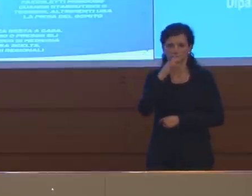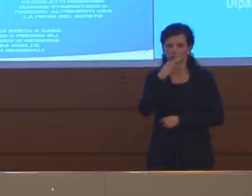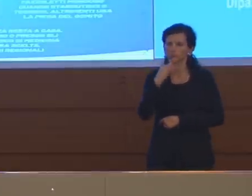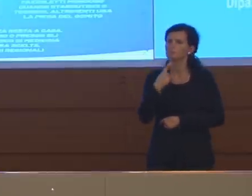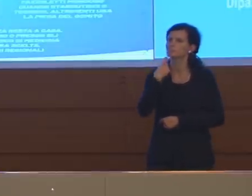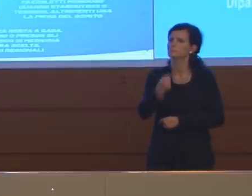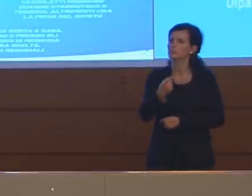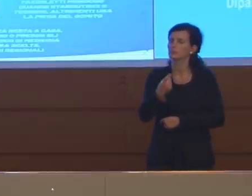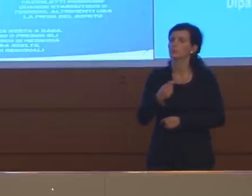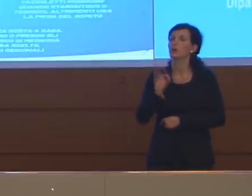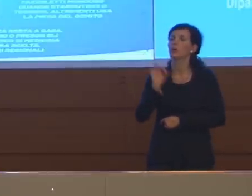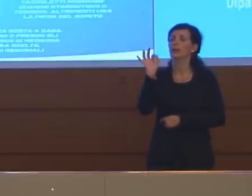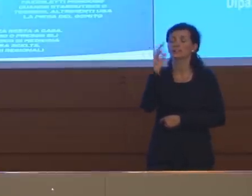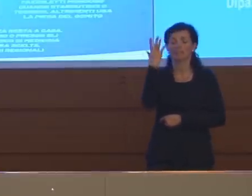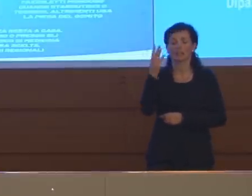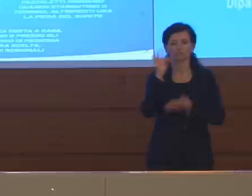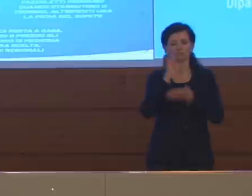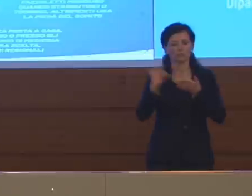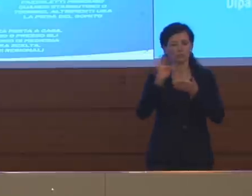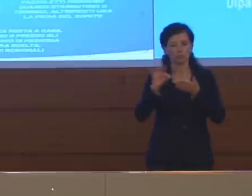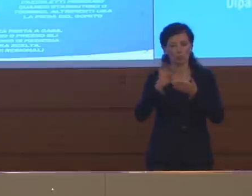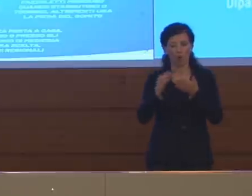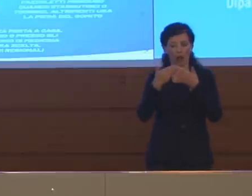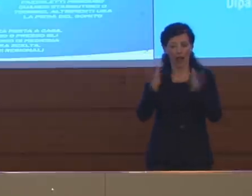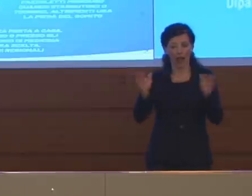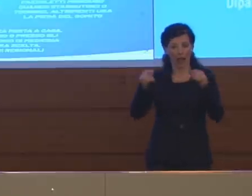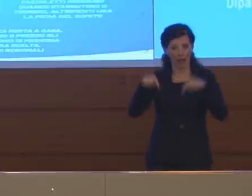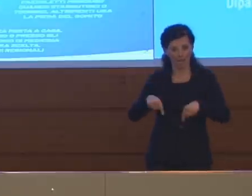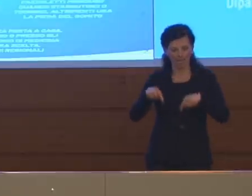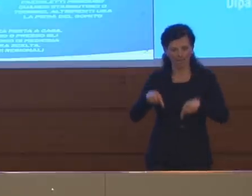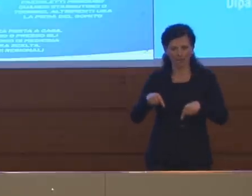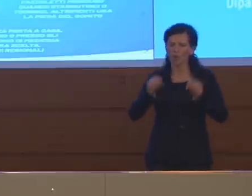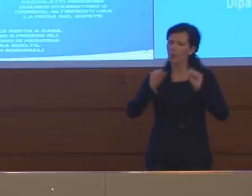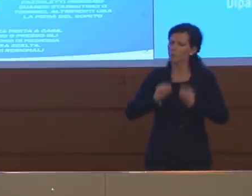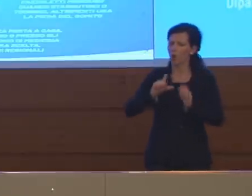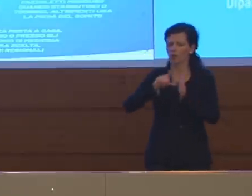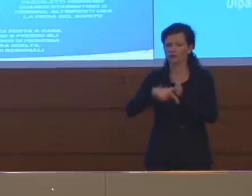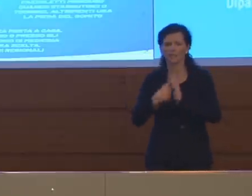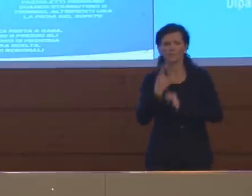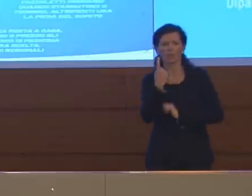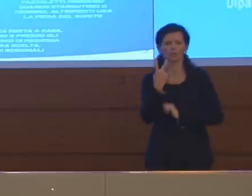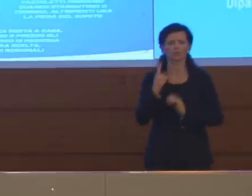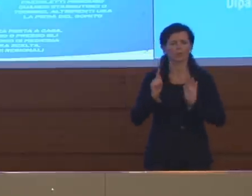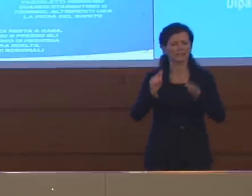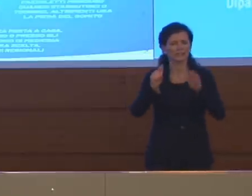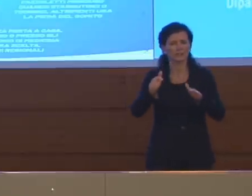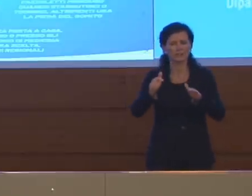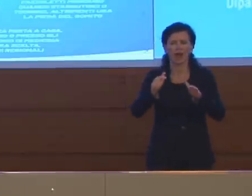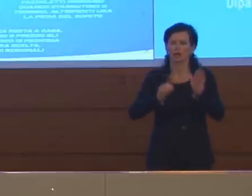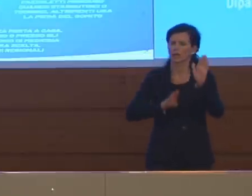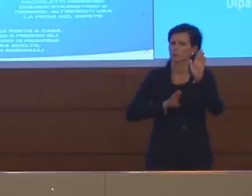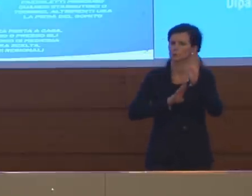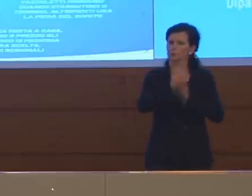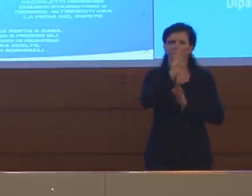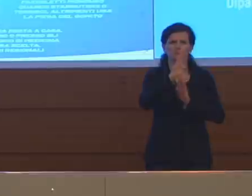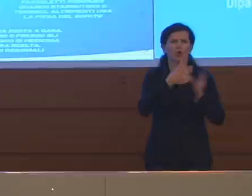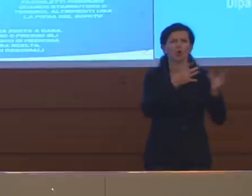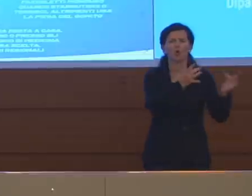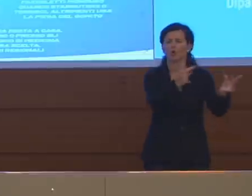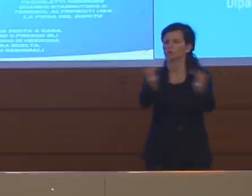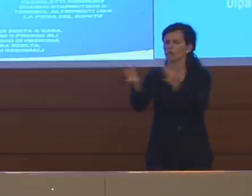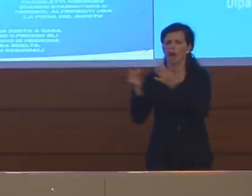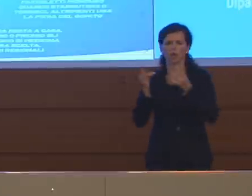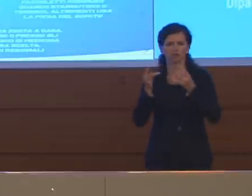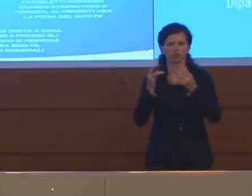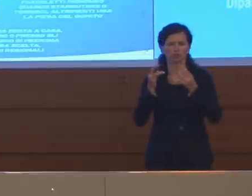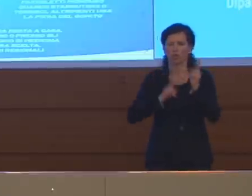la scuola tornasse ad aprirsi adesso nel giro di una o due settimane ci sarebbe un'impennata del contagio in